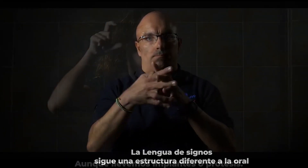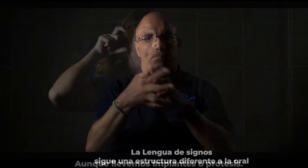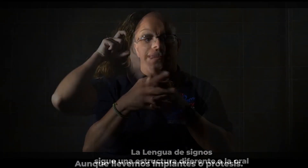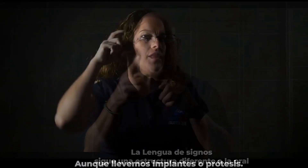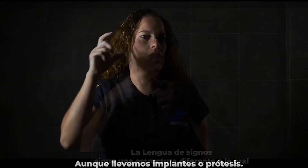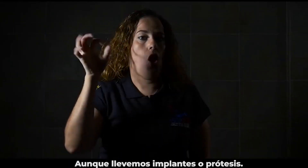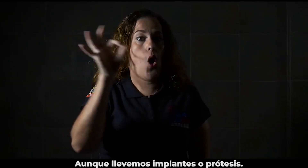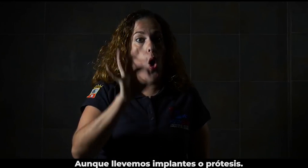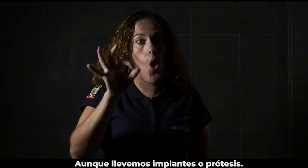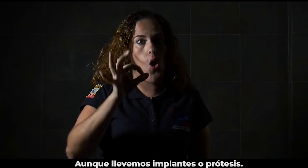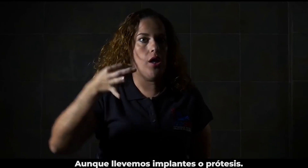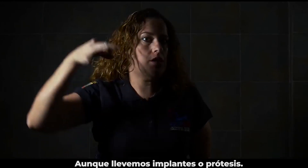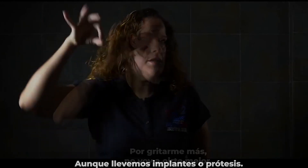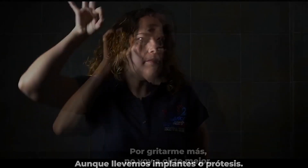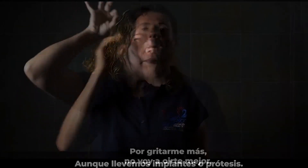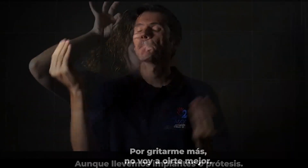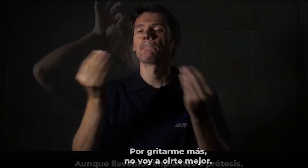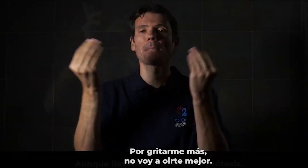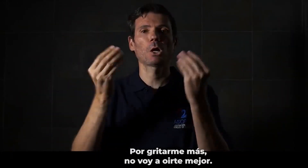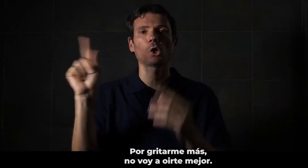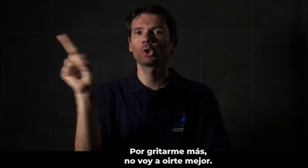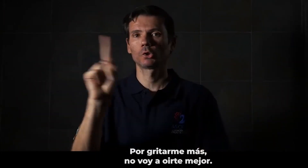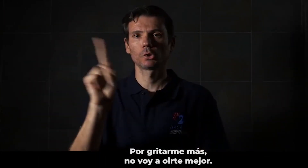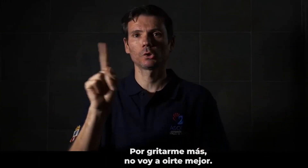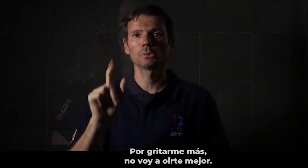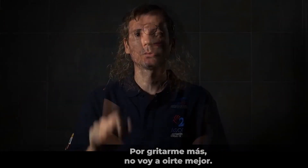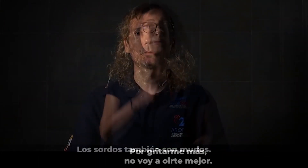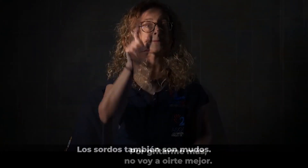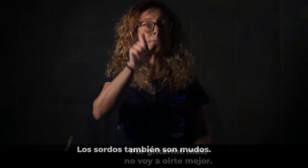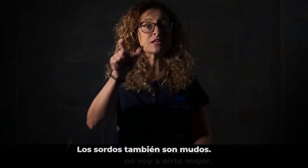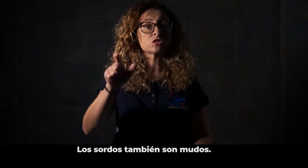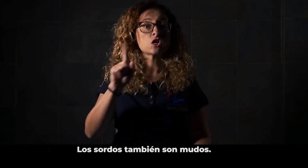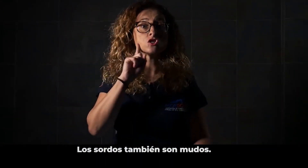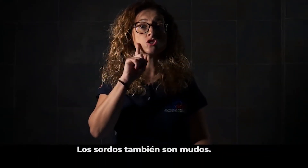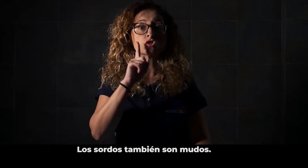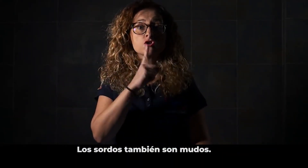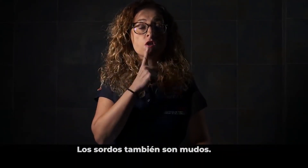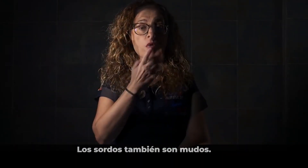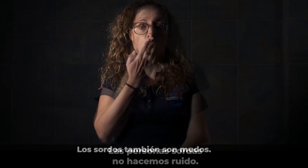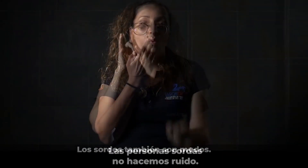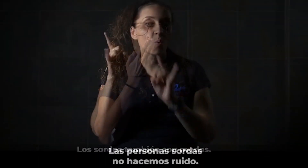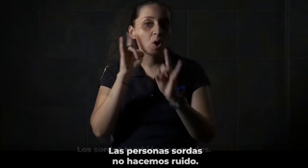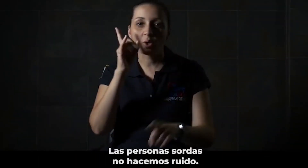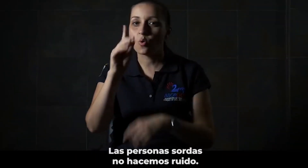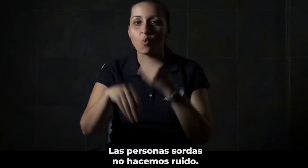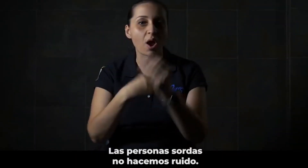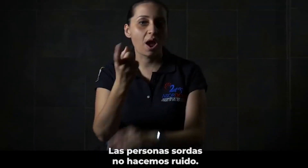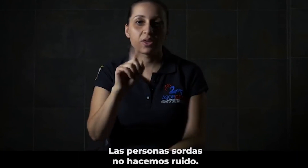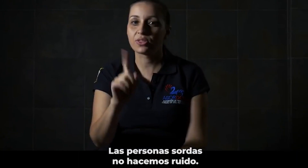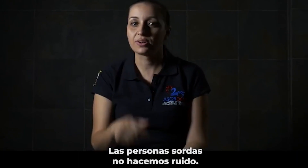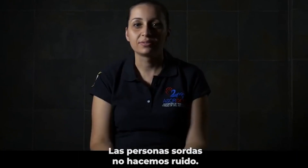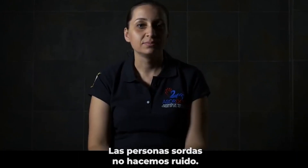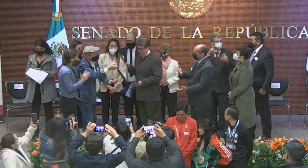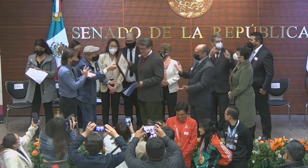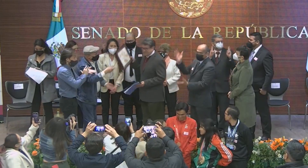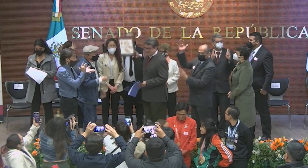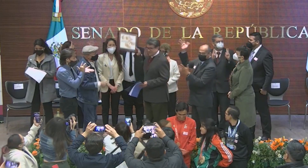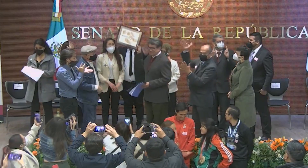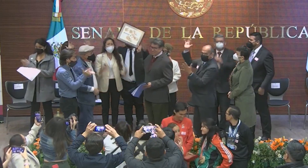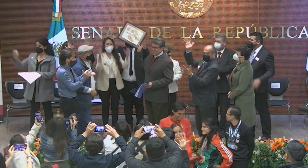internacionales como la Convención sobre los Derechos de las Personas con Discapacidad de la Asamblea General de la ONU. Monreal hizo un